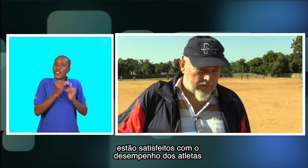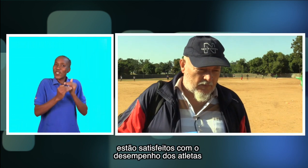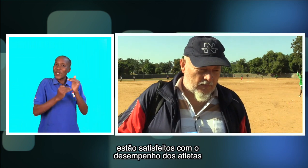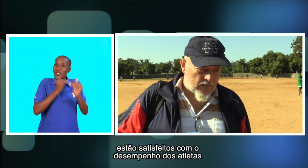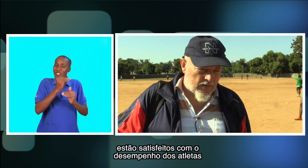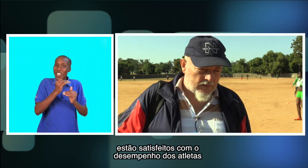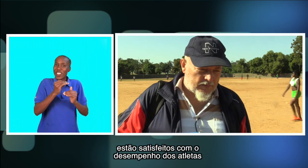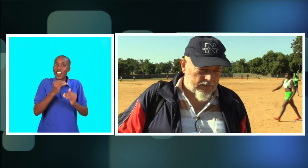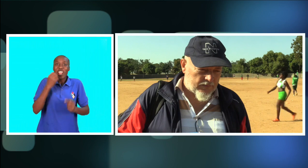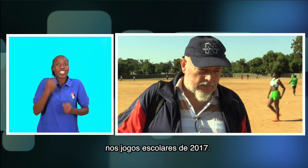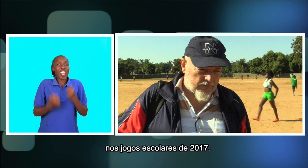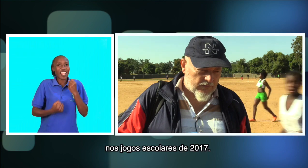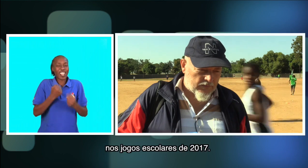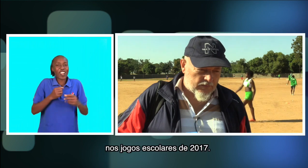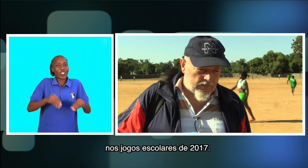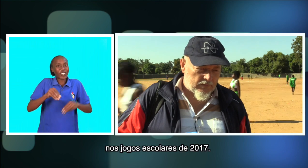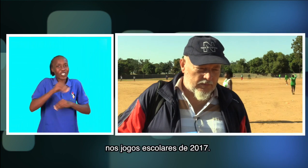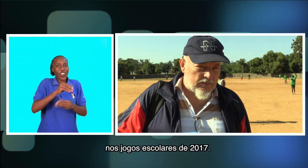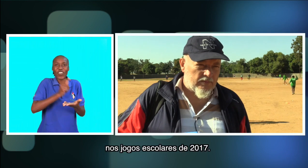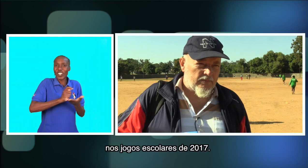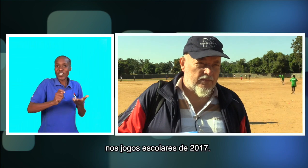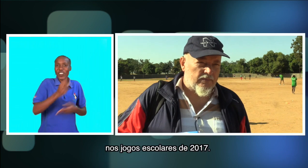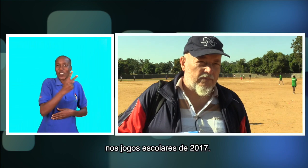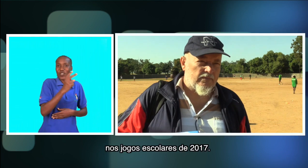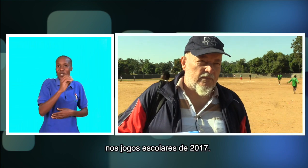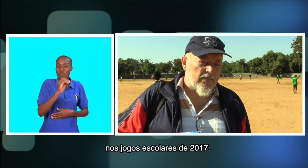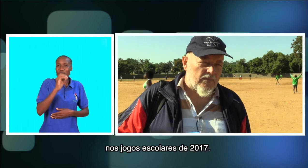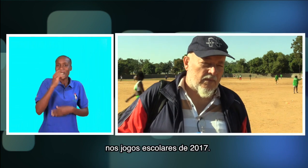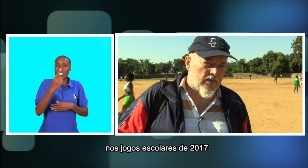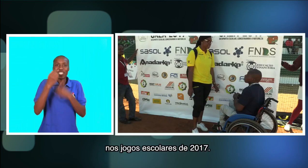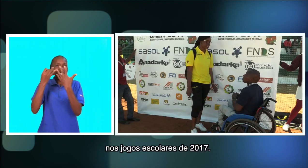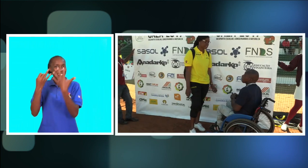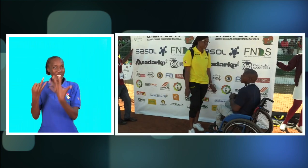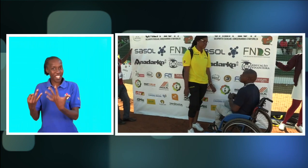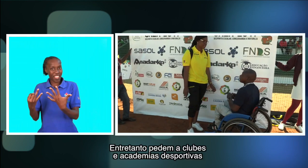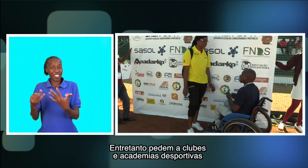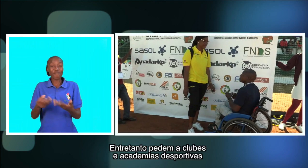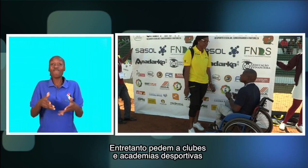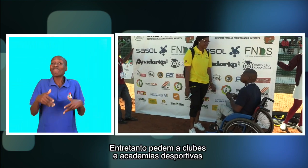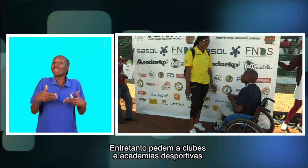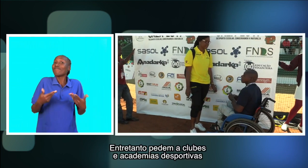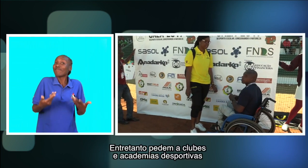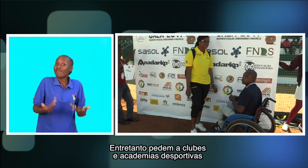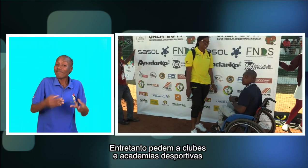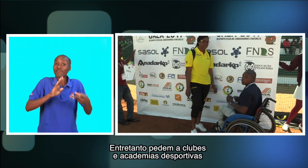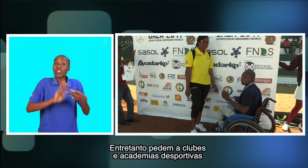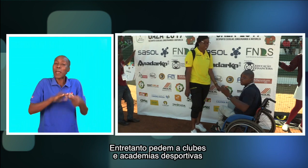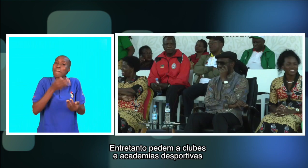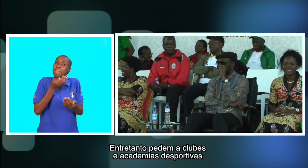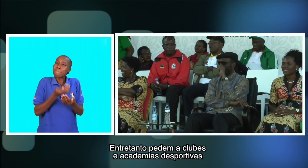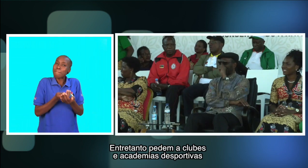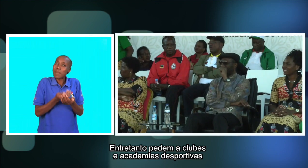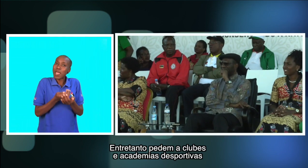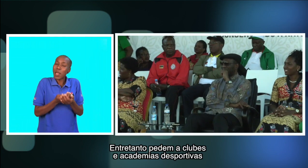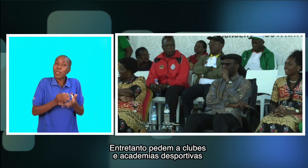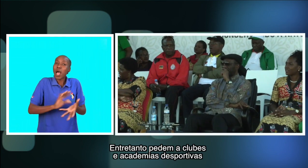dos atletas nos Jogos Escolares de 2017. Entretanto, pedem, sobretudo, a